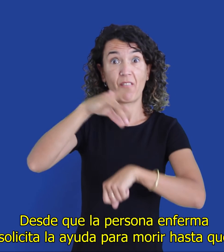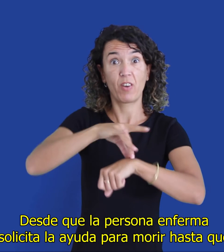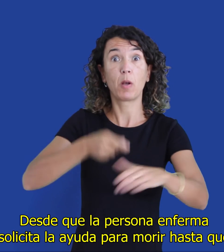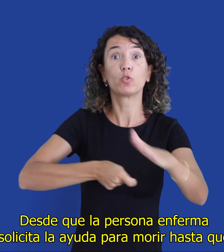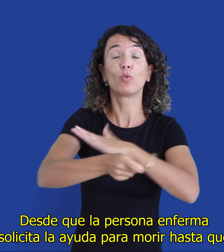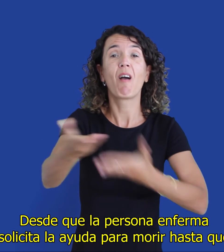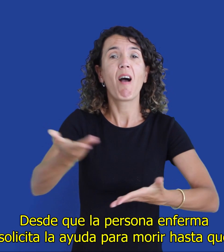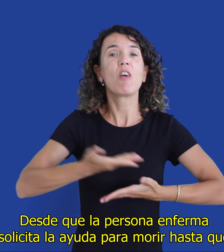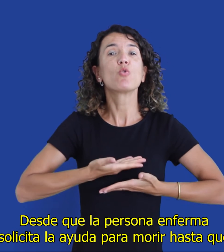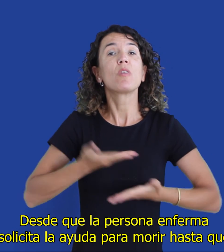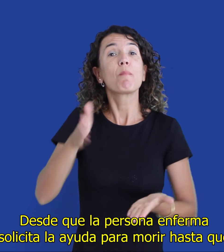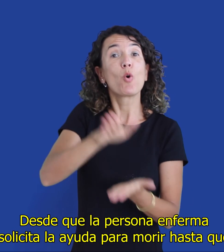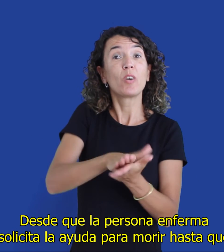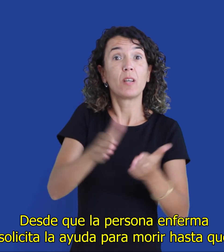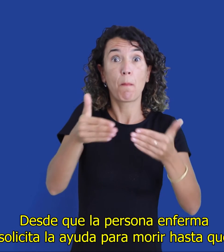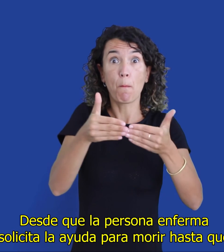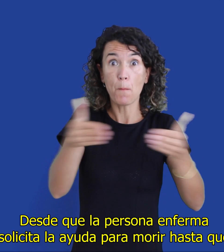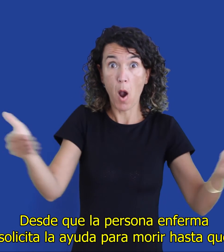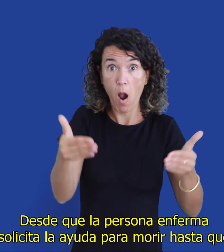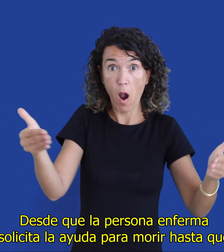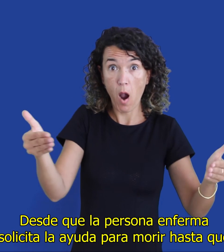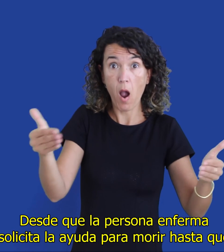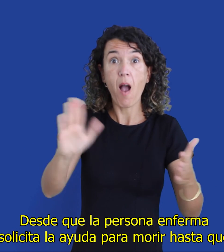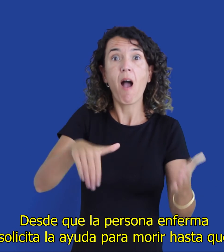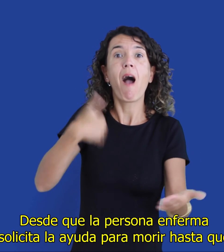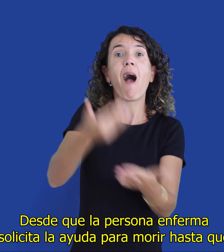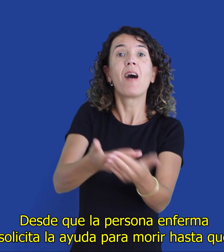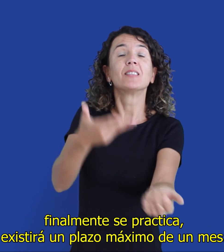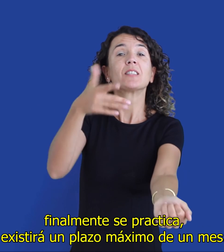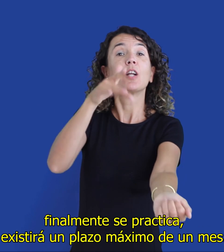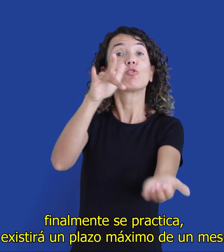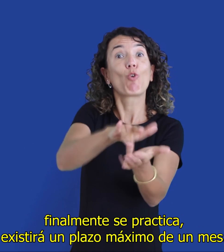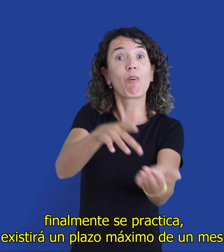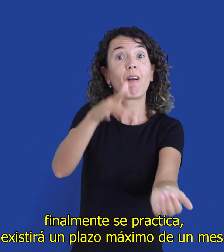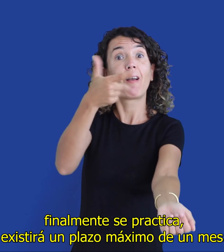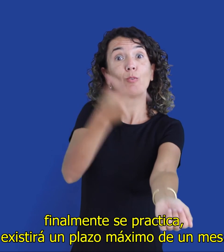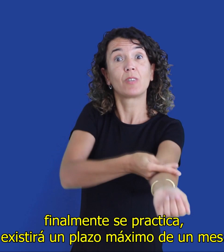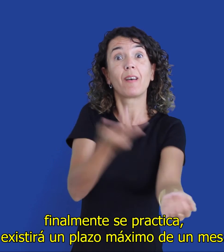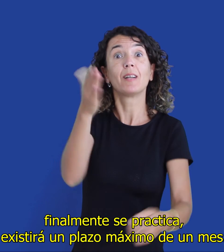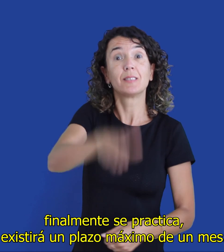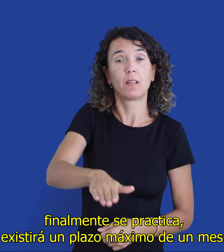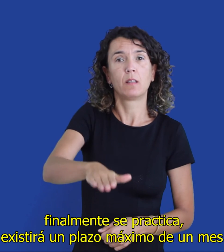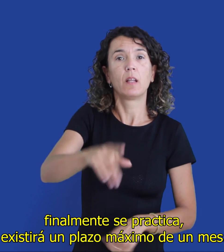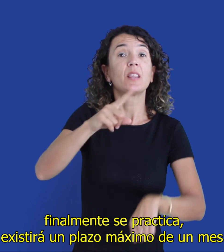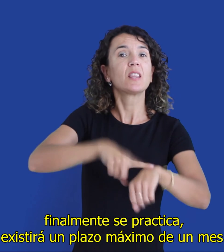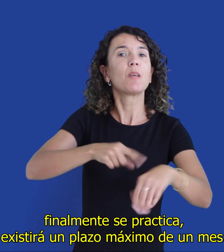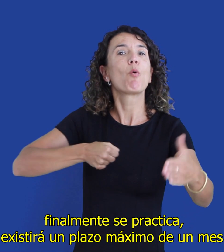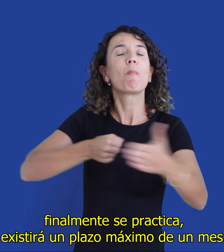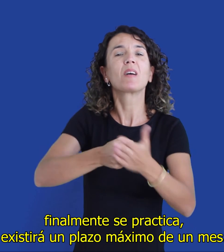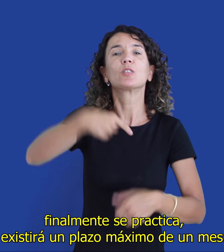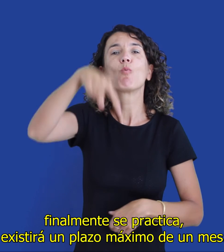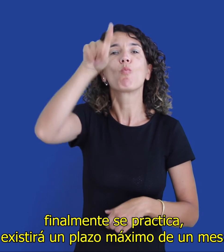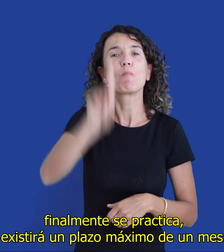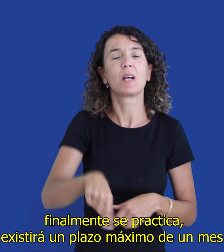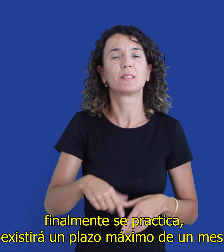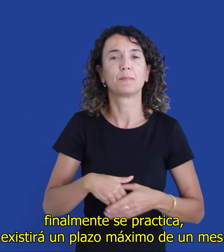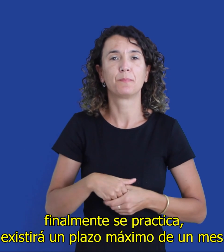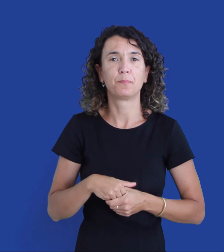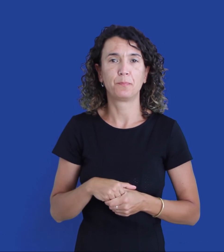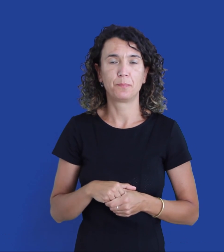Desde que la persona enferma solicita la ayuda para morir hasta que finalmente se practica, existirá un plazo máximo